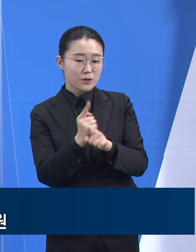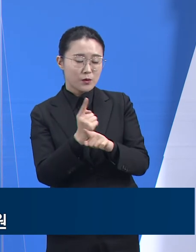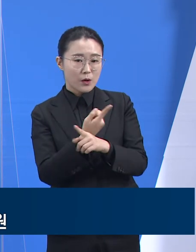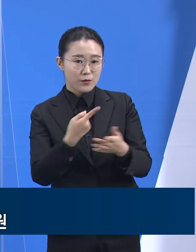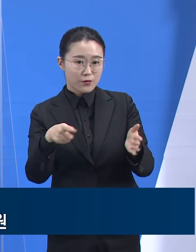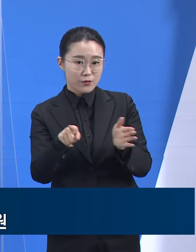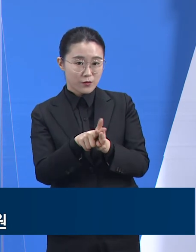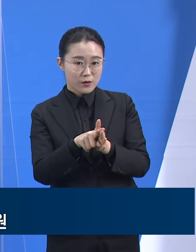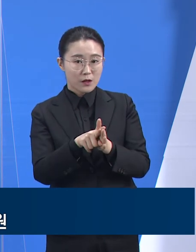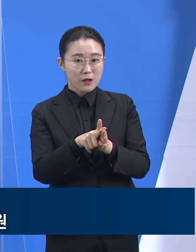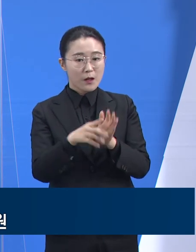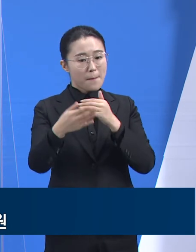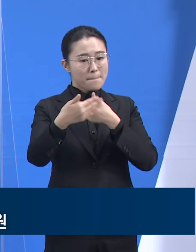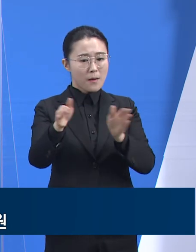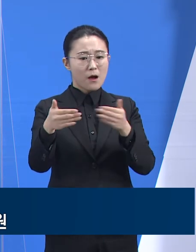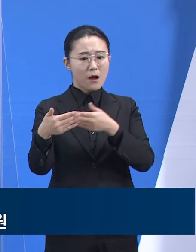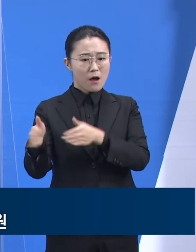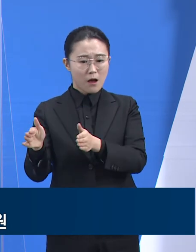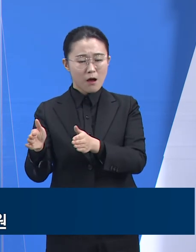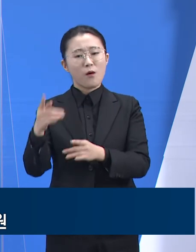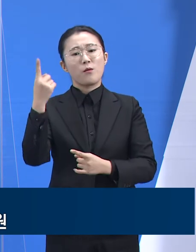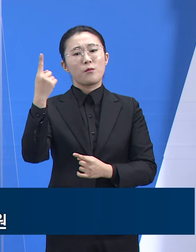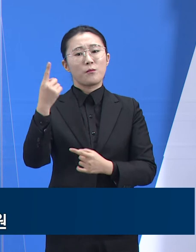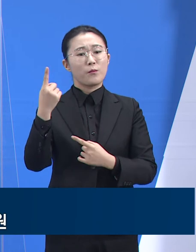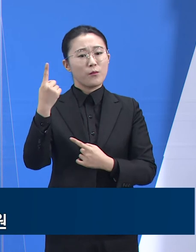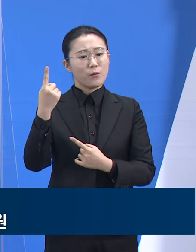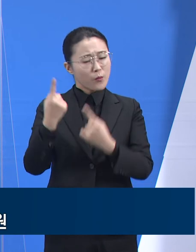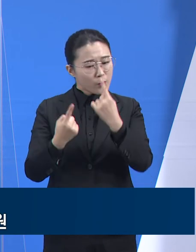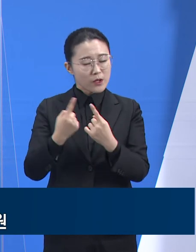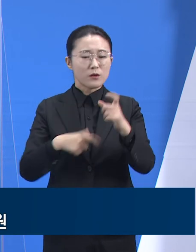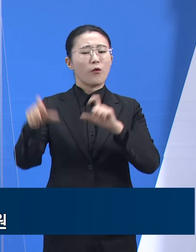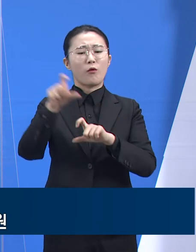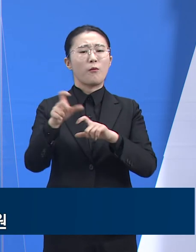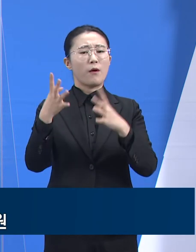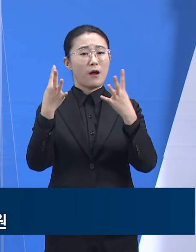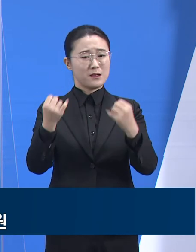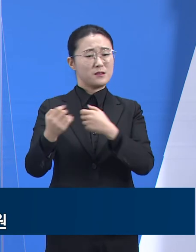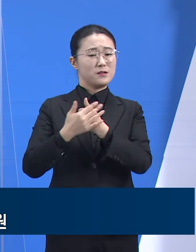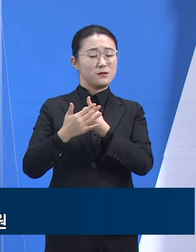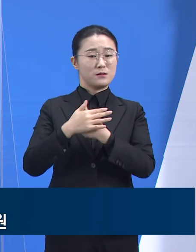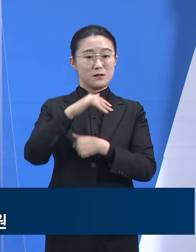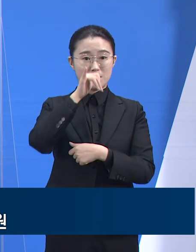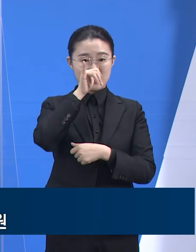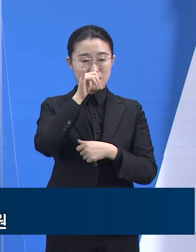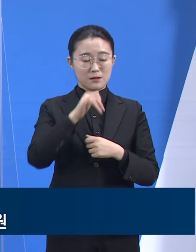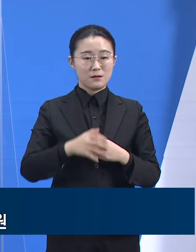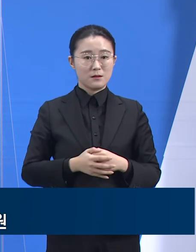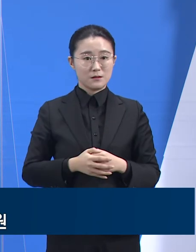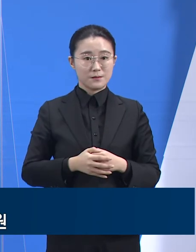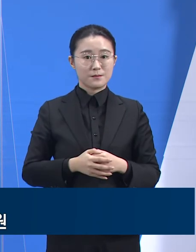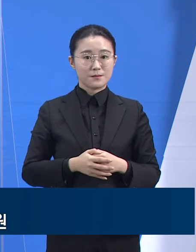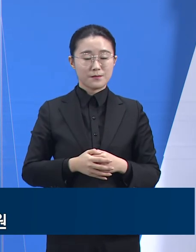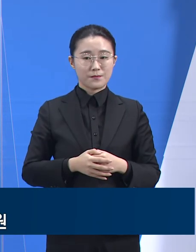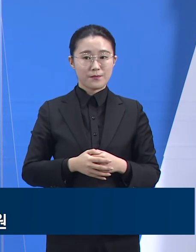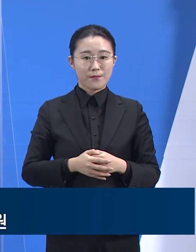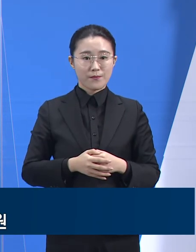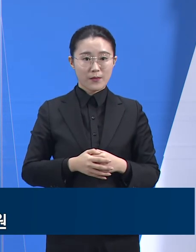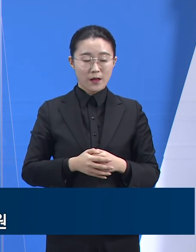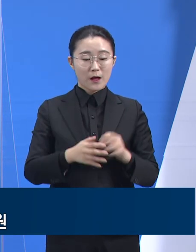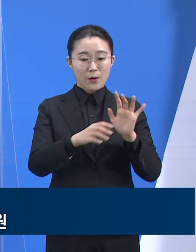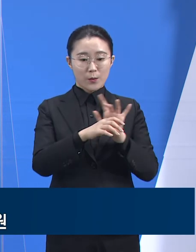경기도의 요청에 따라 확보해 주시기도 했습니다. 도는 코로나19 의료체계 구성에 있어